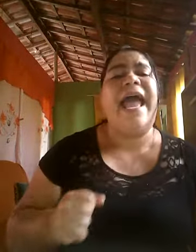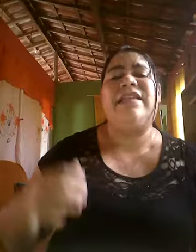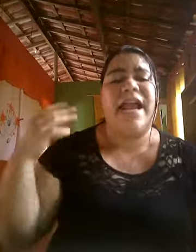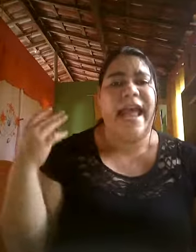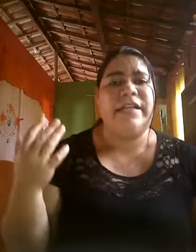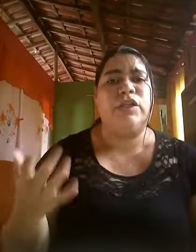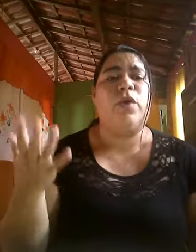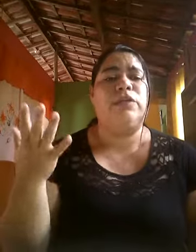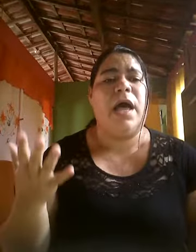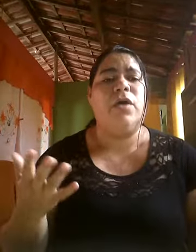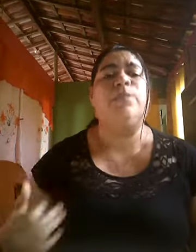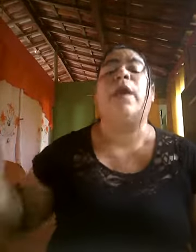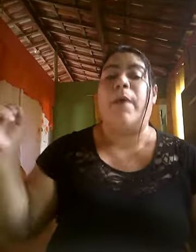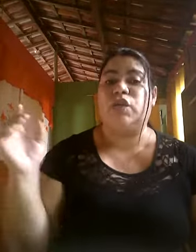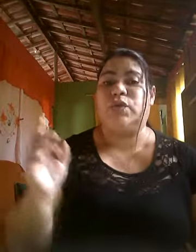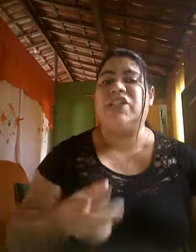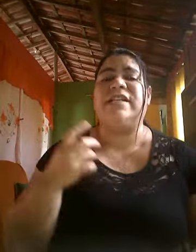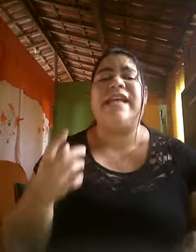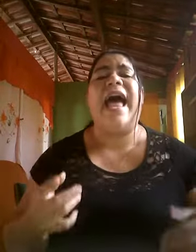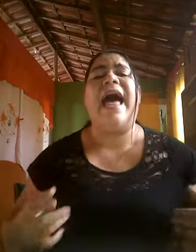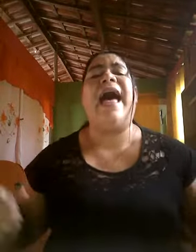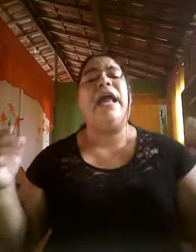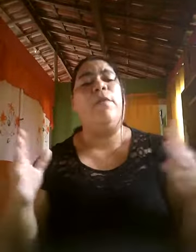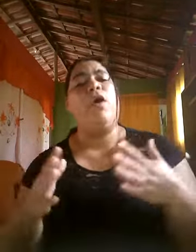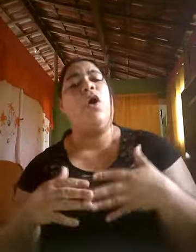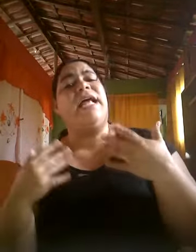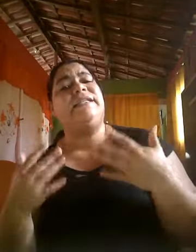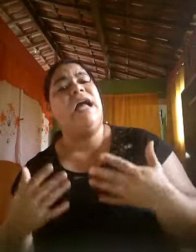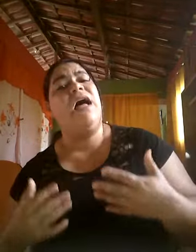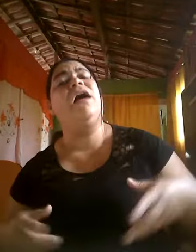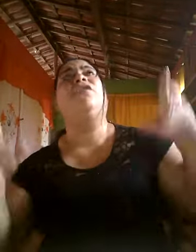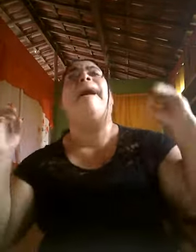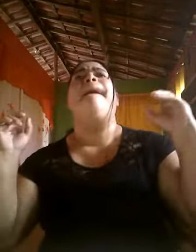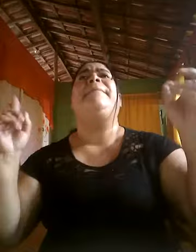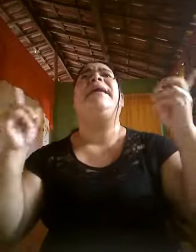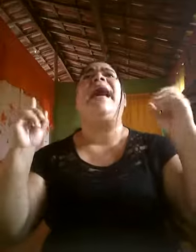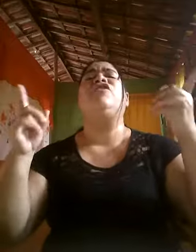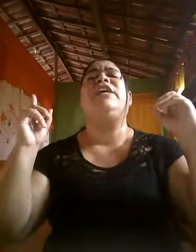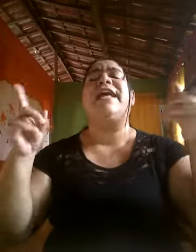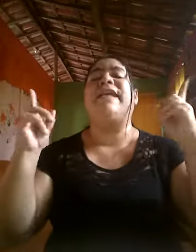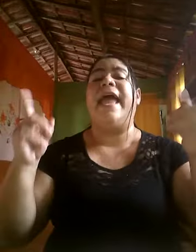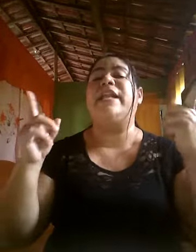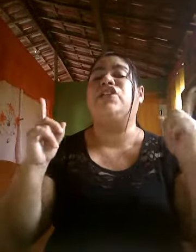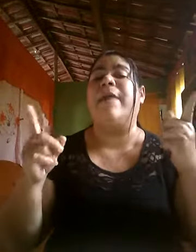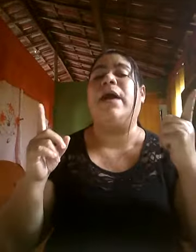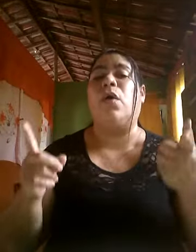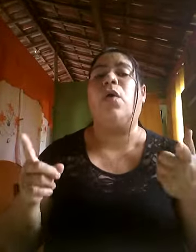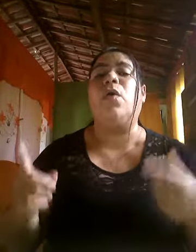entreguei em suas mãos, posso descansar o meu coração. Minha audiência, ele já marcou,